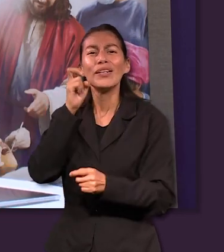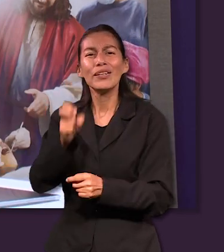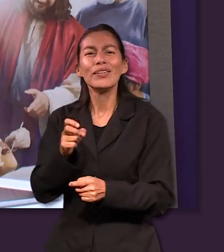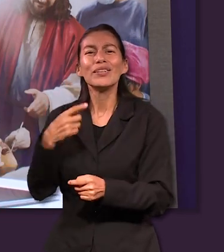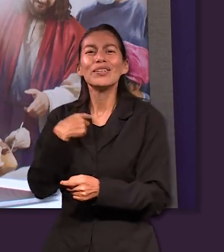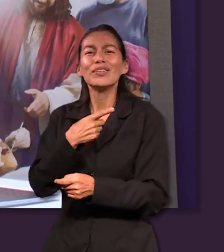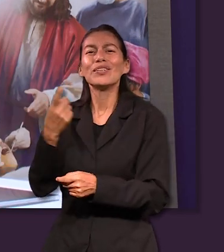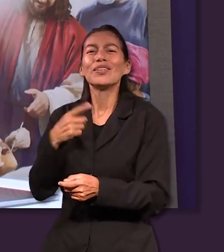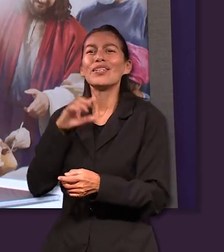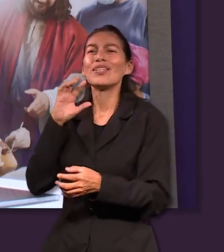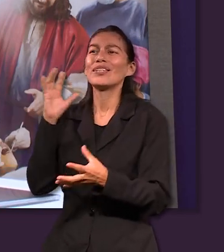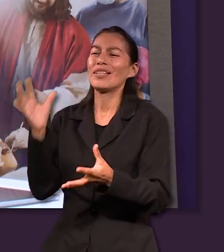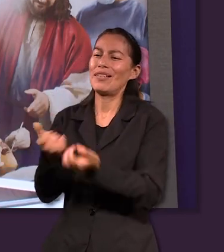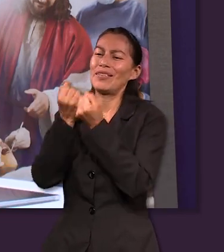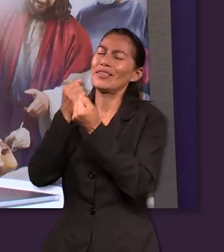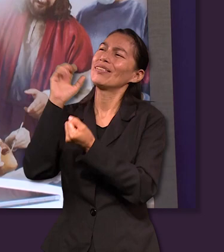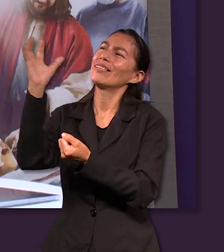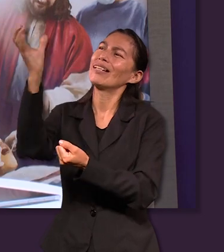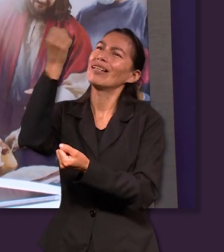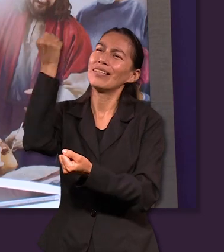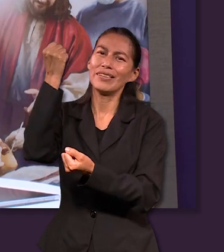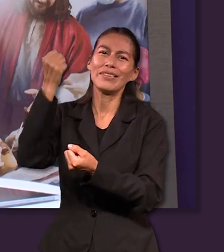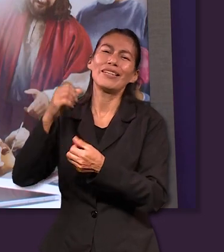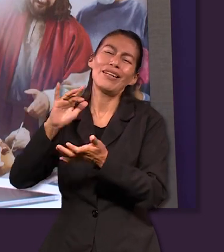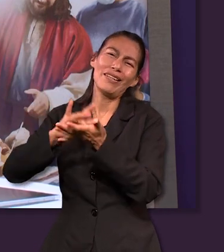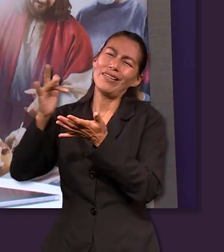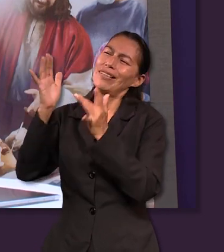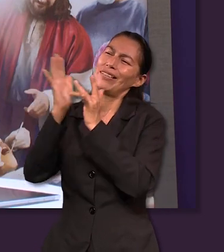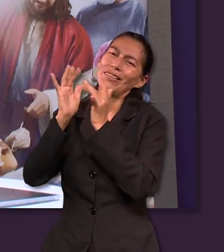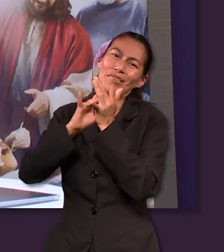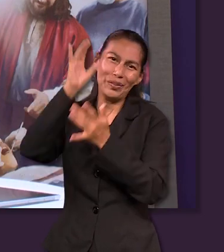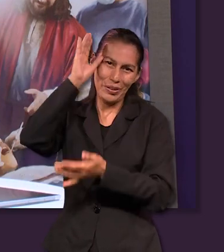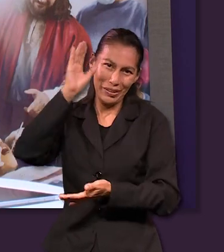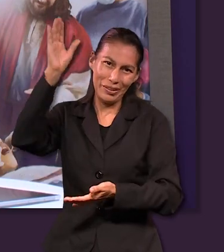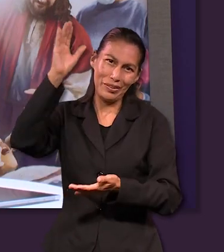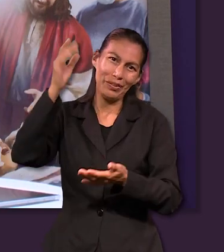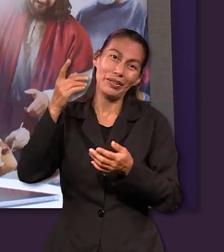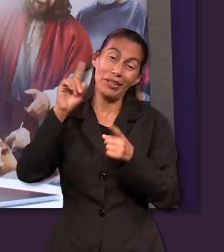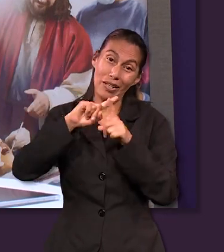último de nuestra fe que es la salvación de nuestras almas por los méritos de Cristo Jesús